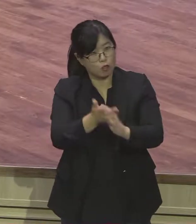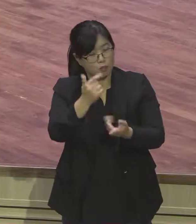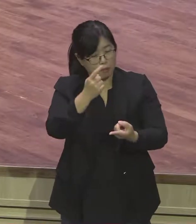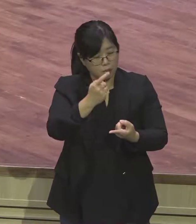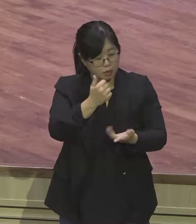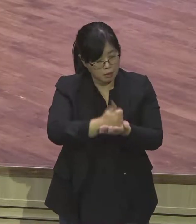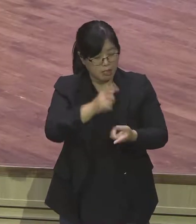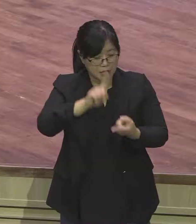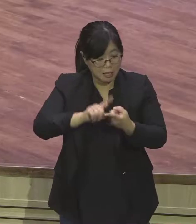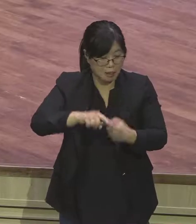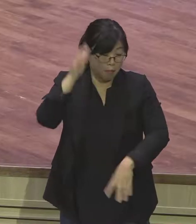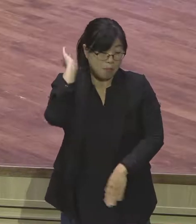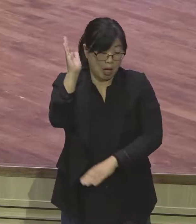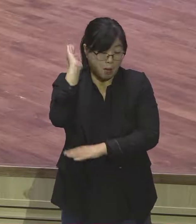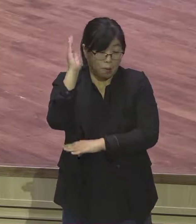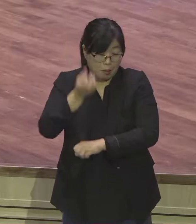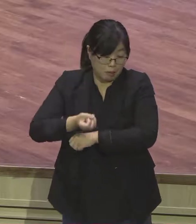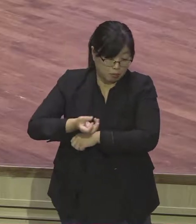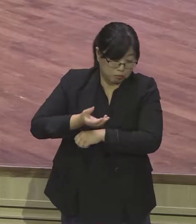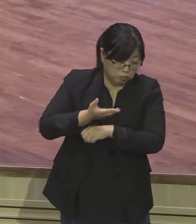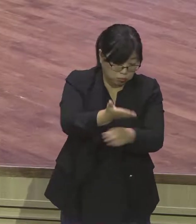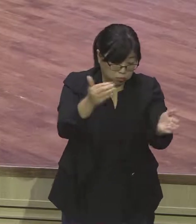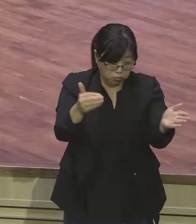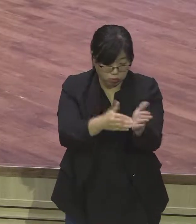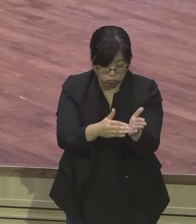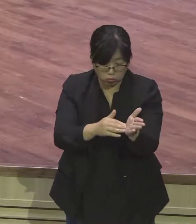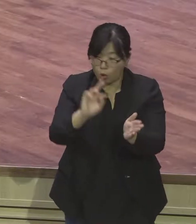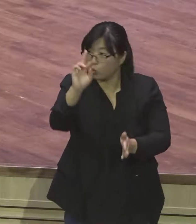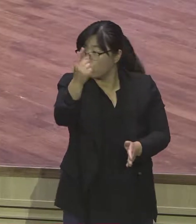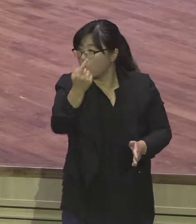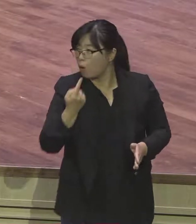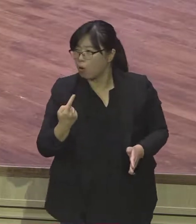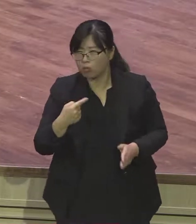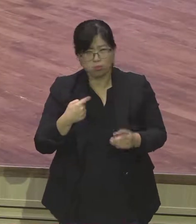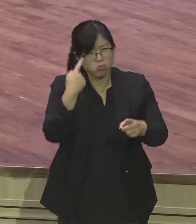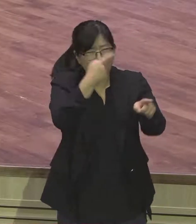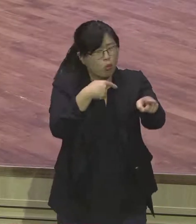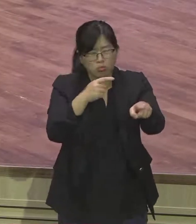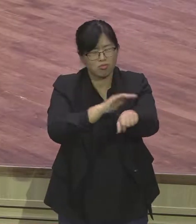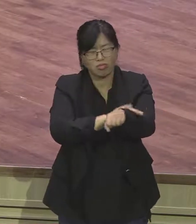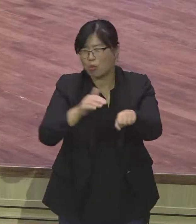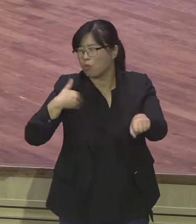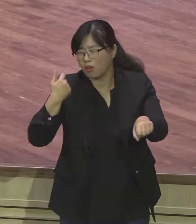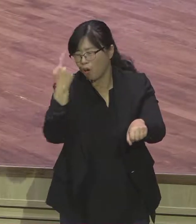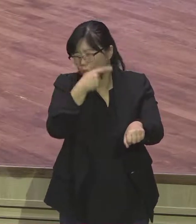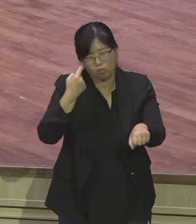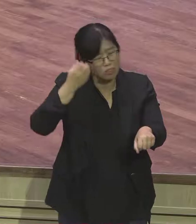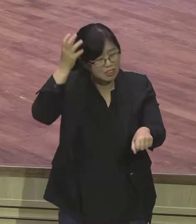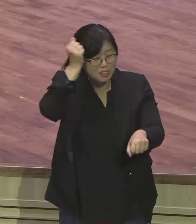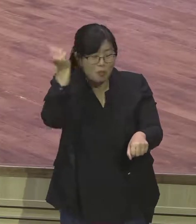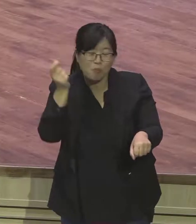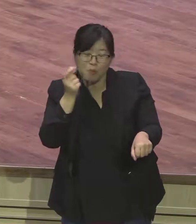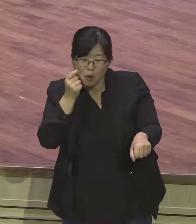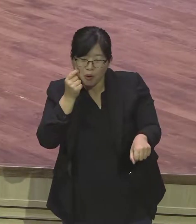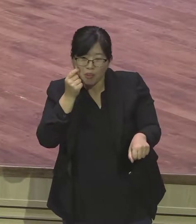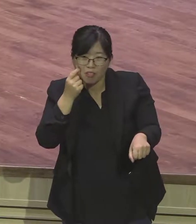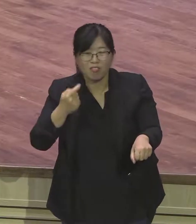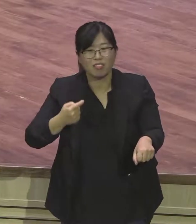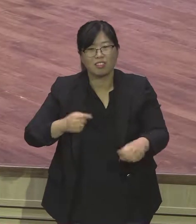웬일입니까? 제가 합동처에 있을 때 강도사 고지 준비 안 듣고 기도원에 앉았는데 점심을 먹고 좀 휴식 시간에 라디오를 딱